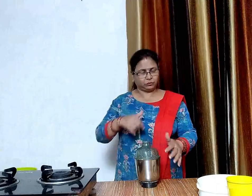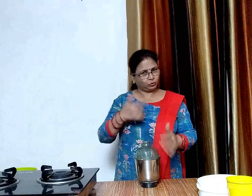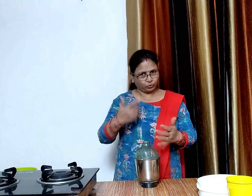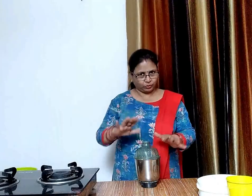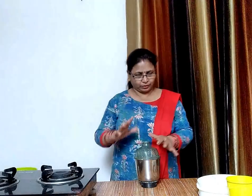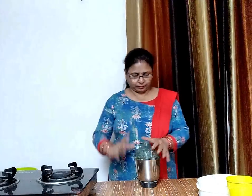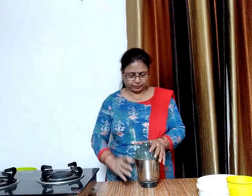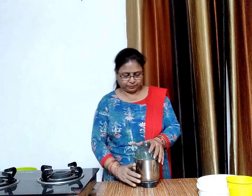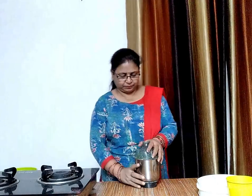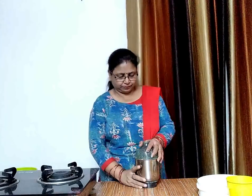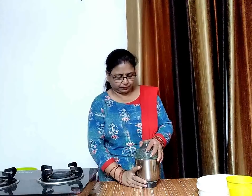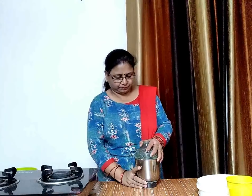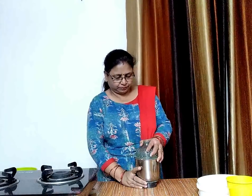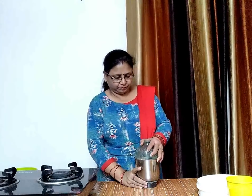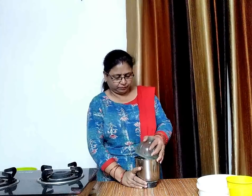मिश्रन हलका दरदरा पेस चुका है